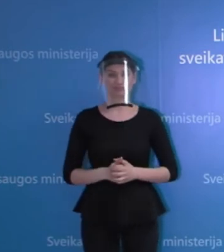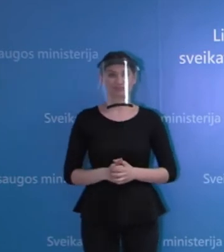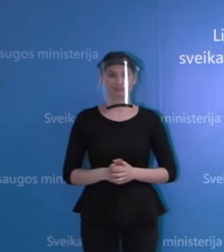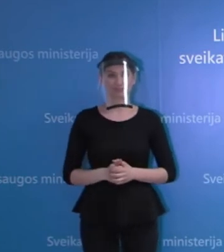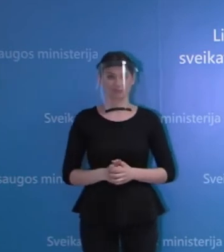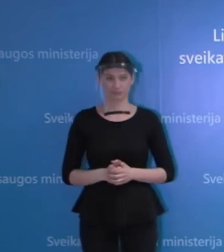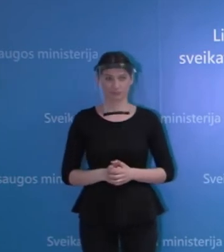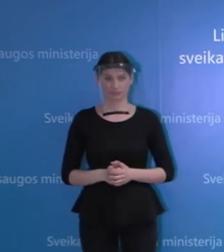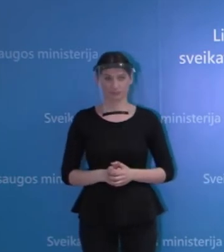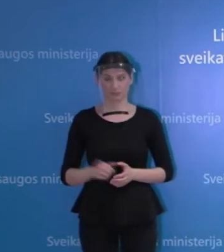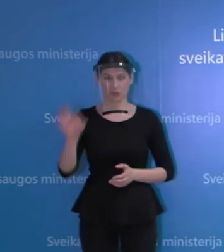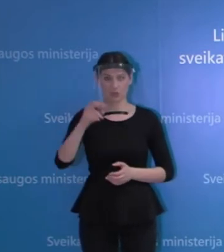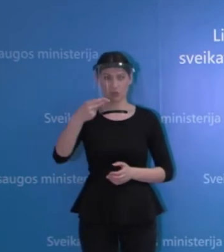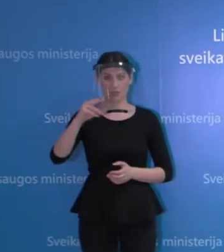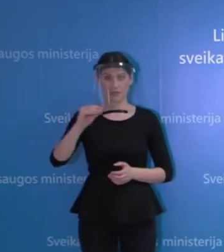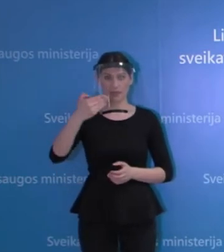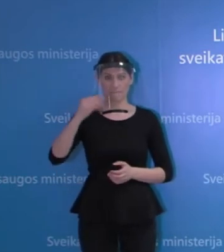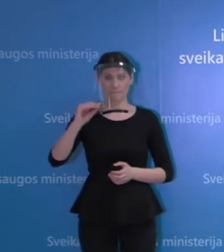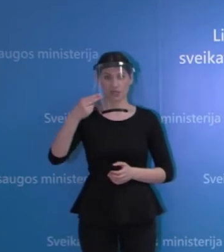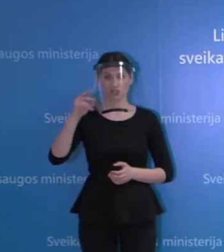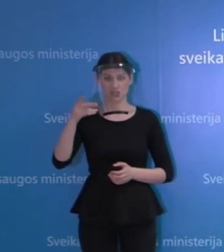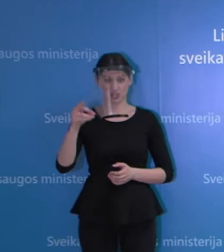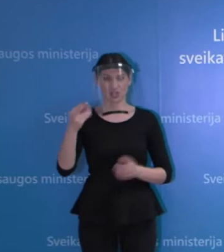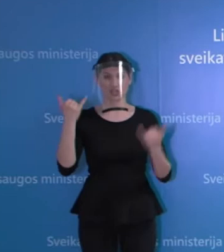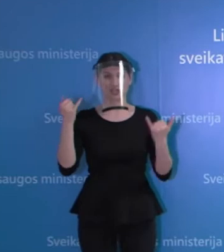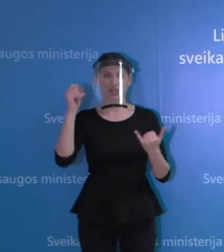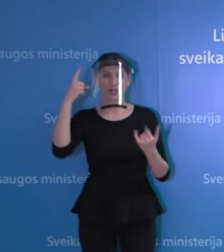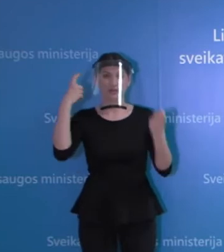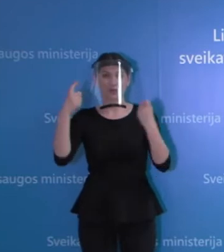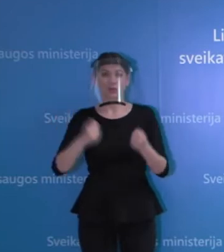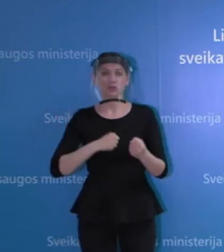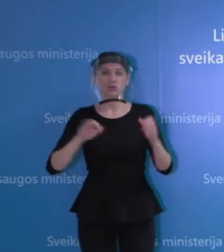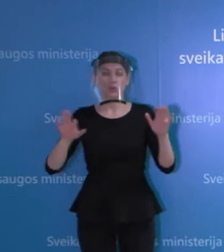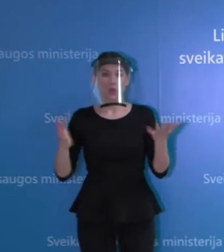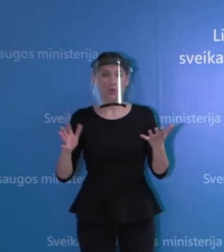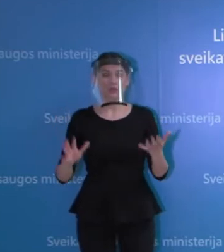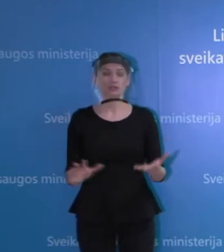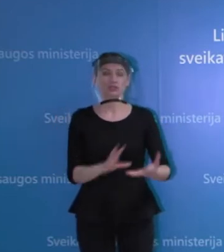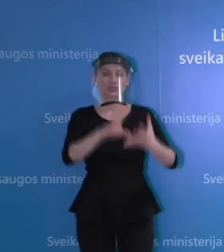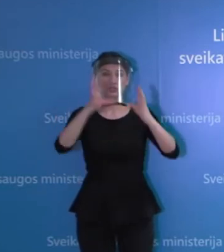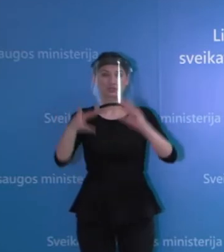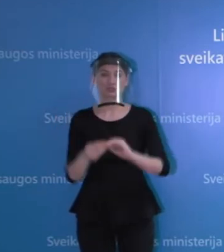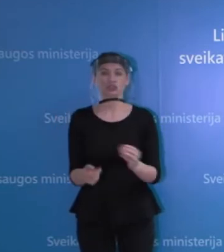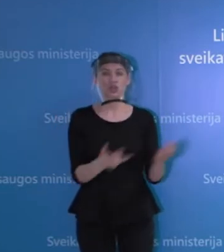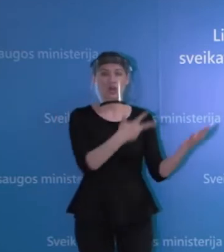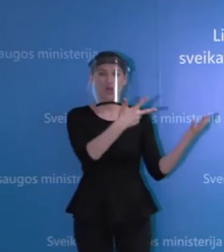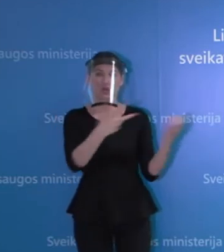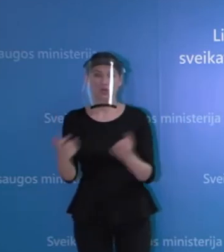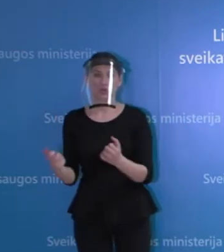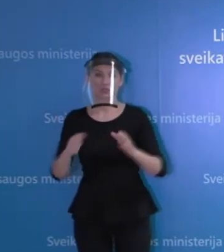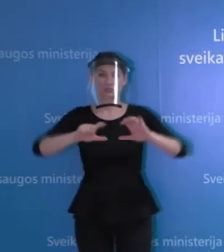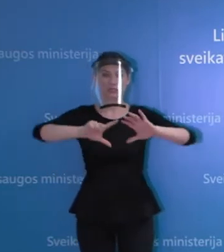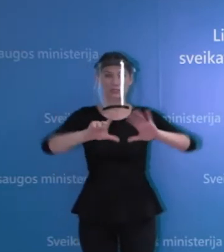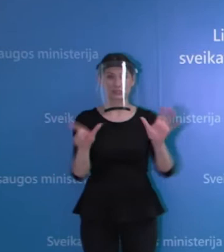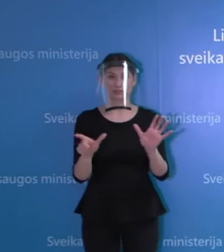o dar dėl nemenšinės skaičių, tai šios dienos ryto domenimis buvo paimti 807